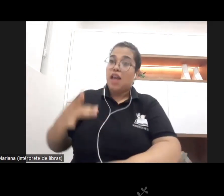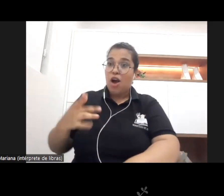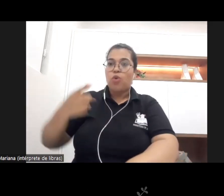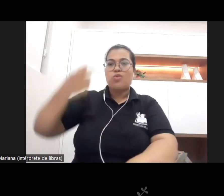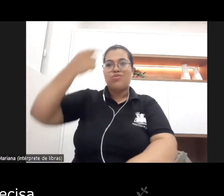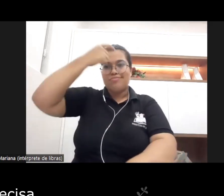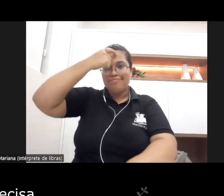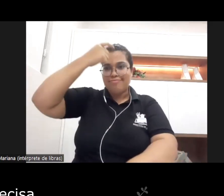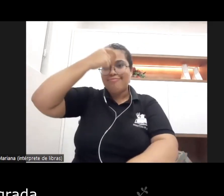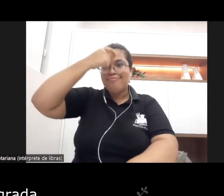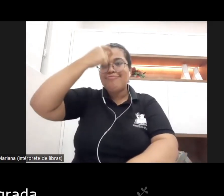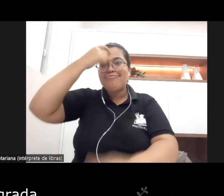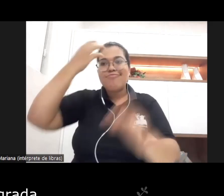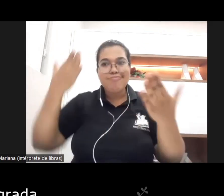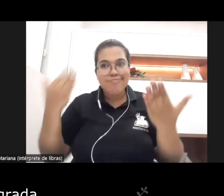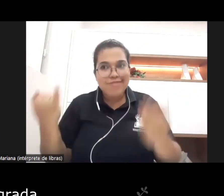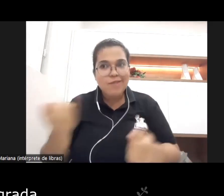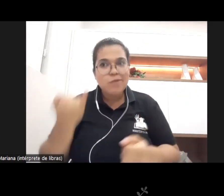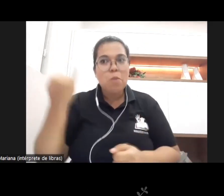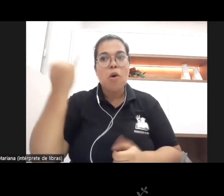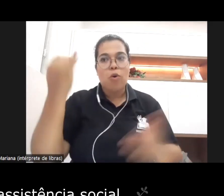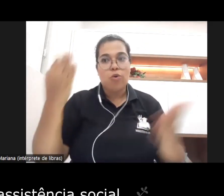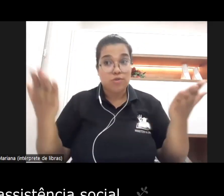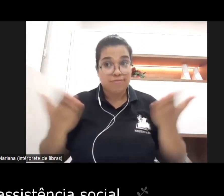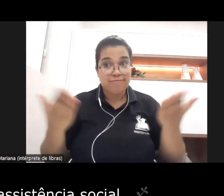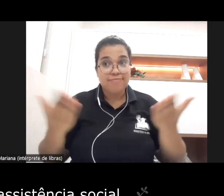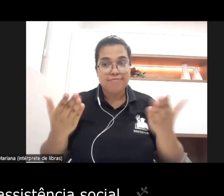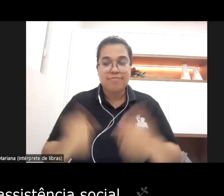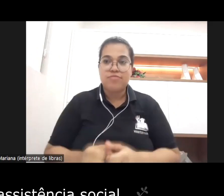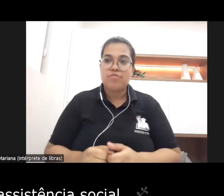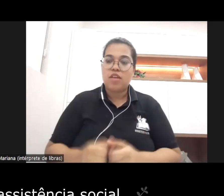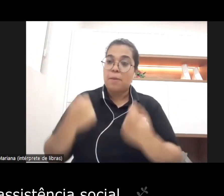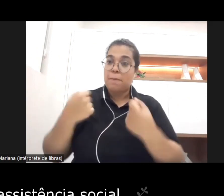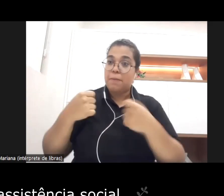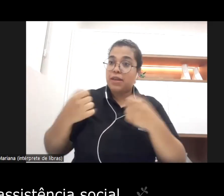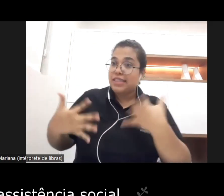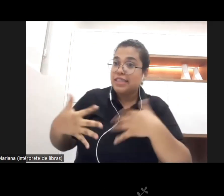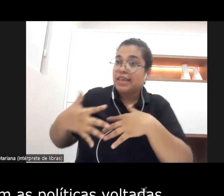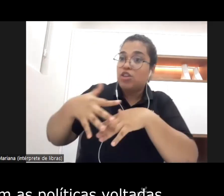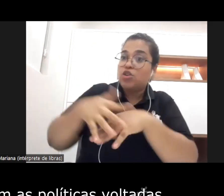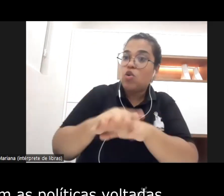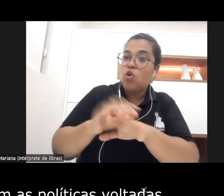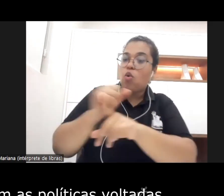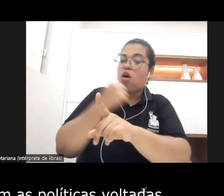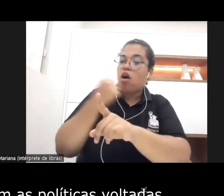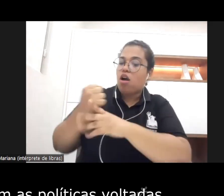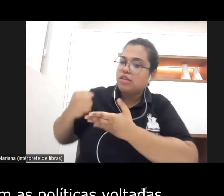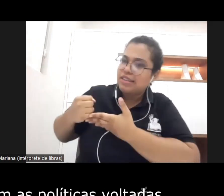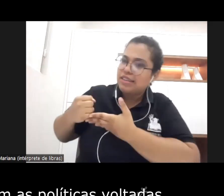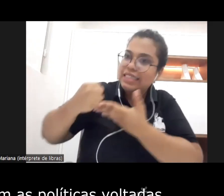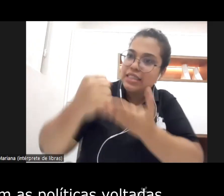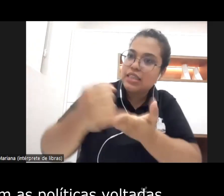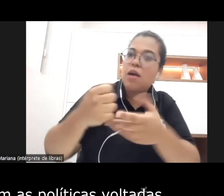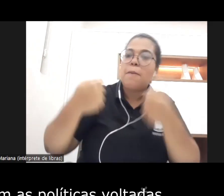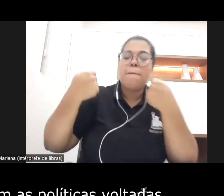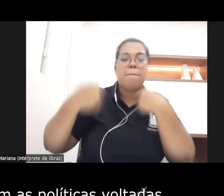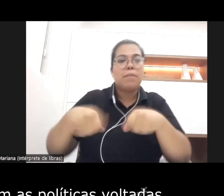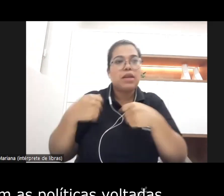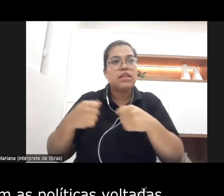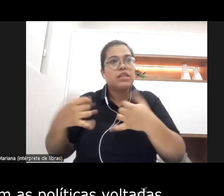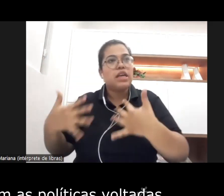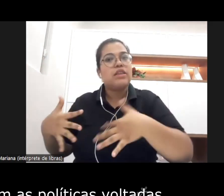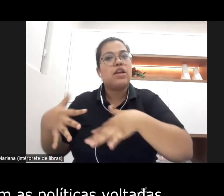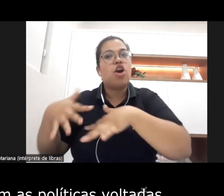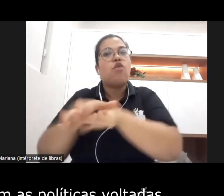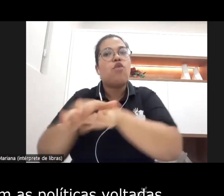hoje ela precisa estar integrada né com o campo da assistência social ela precisa integrada com as políticas